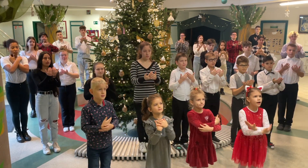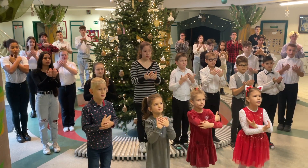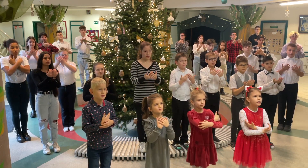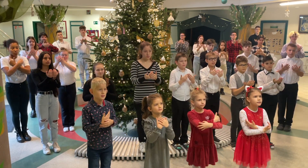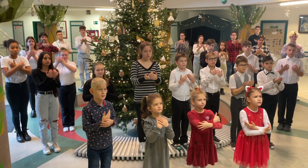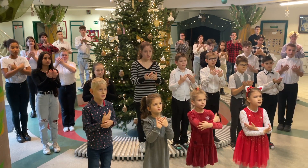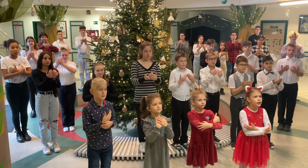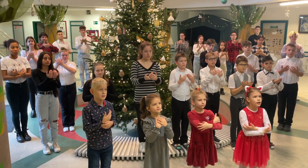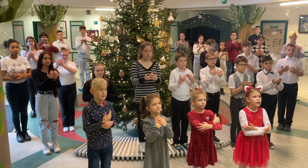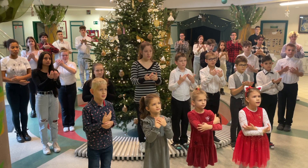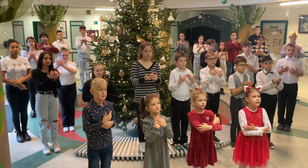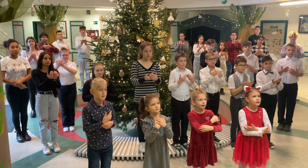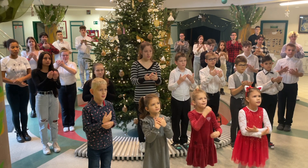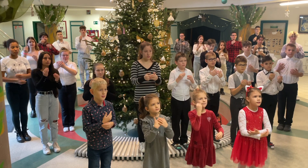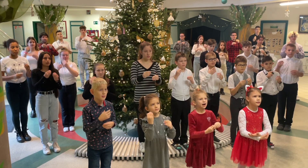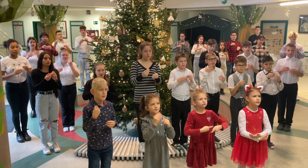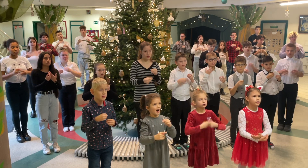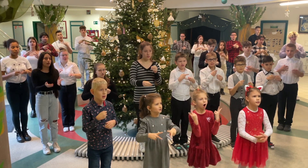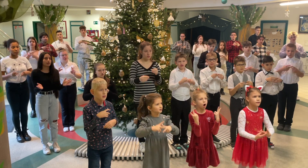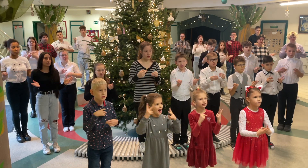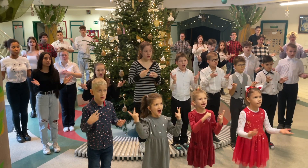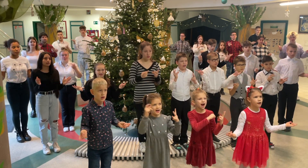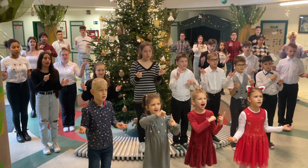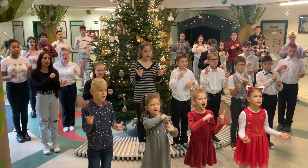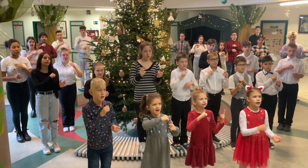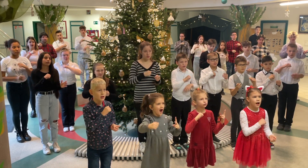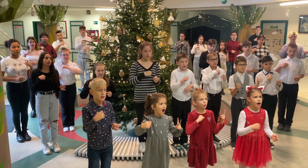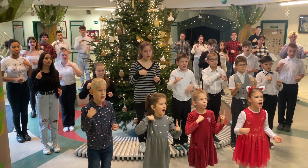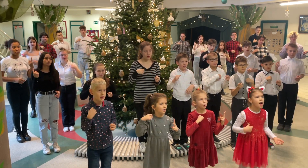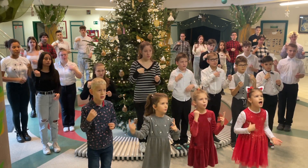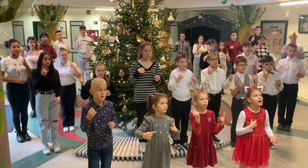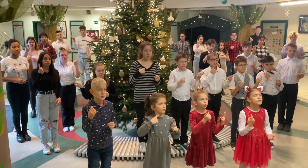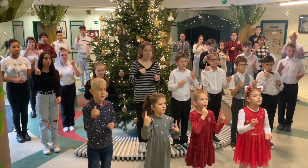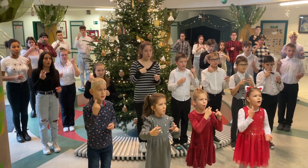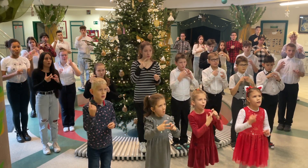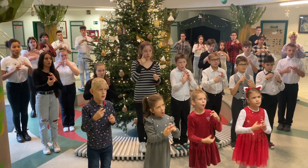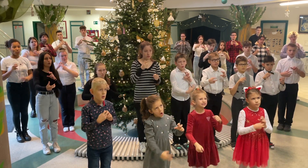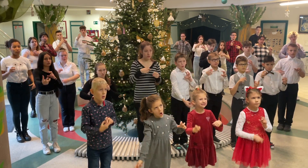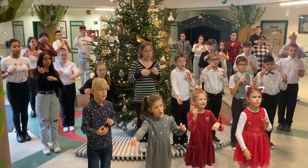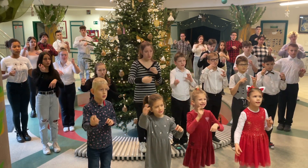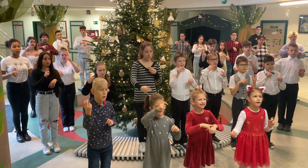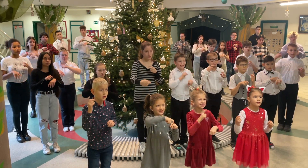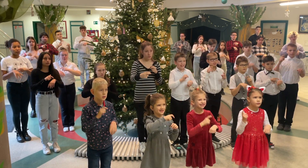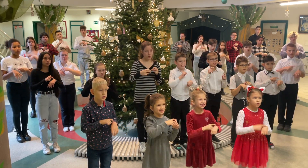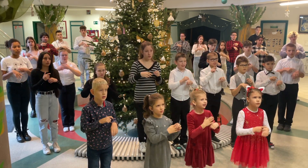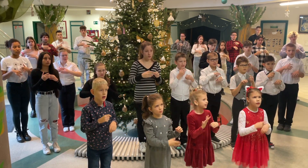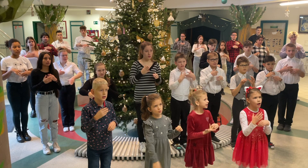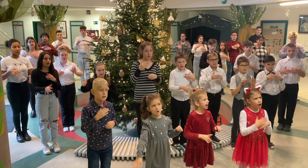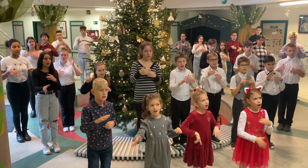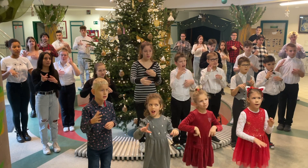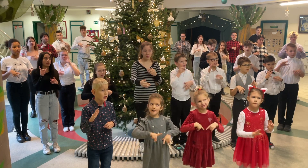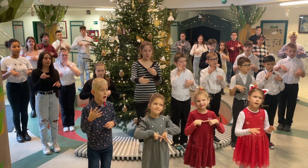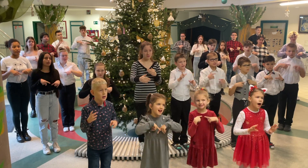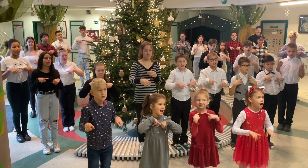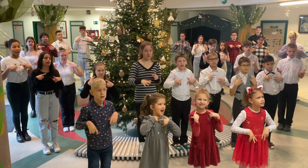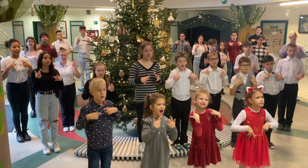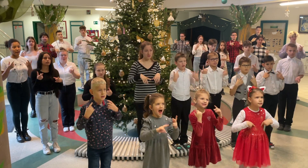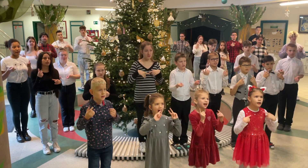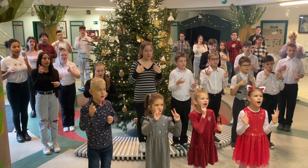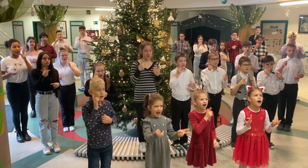Mert nem élhet senki, hosszú ideig árván, lesz